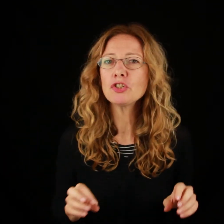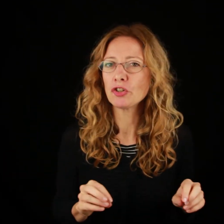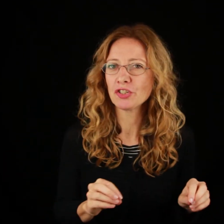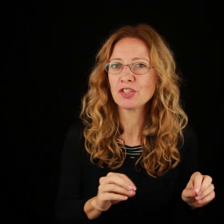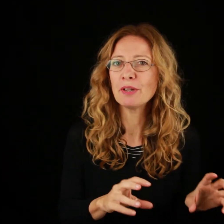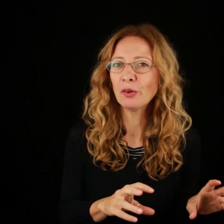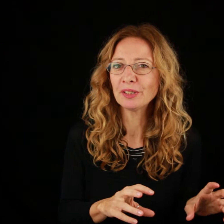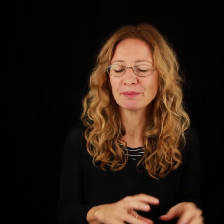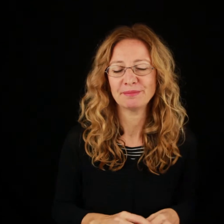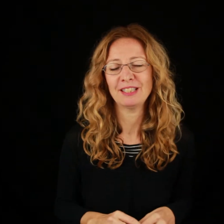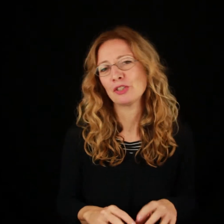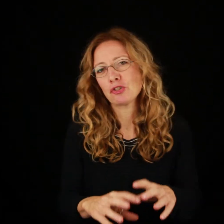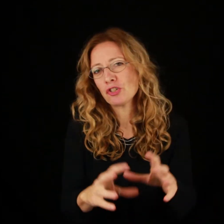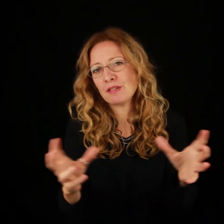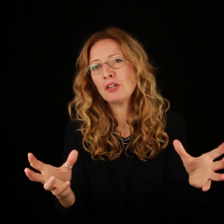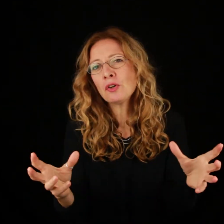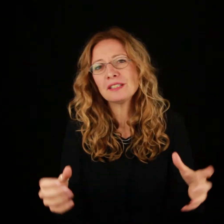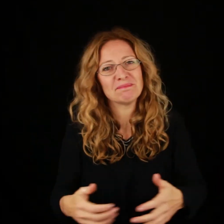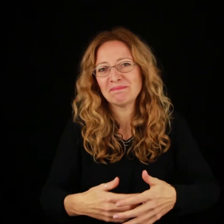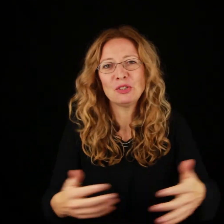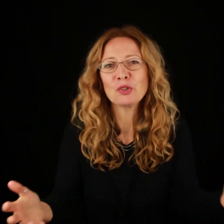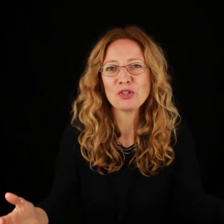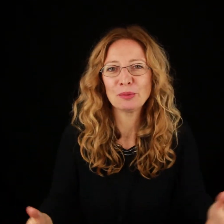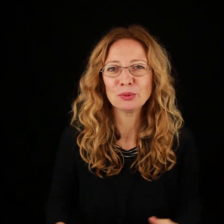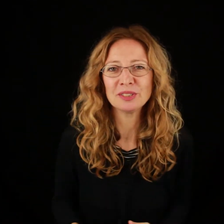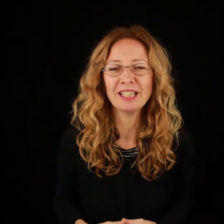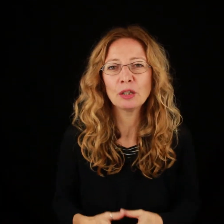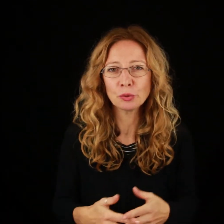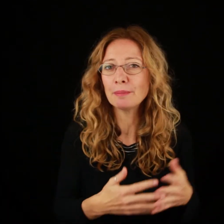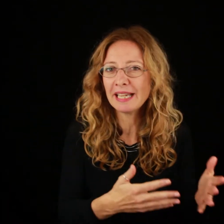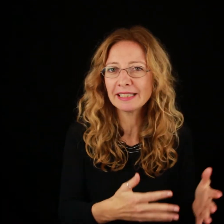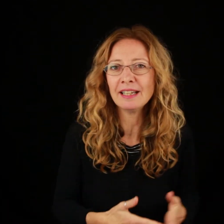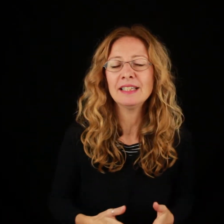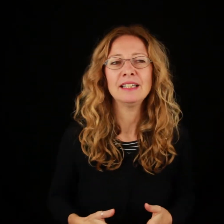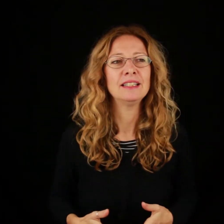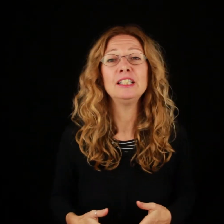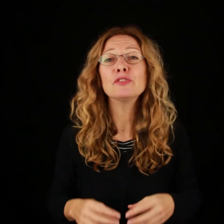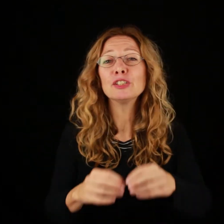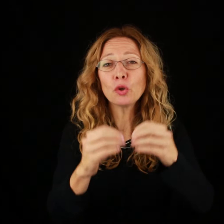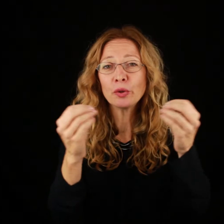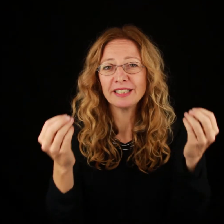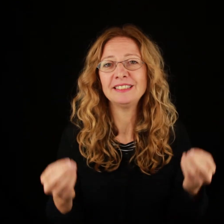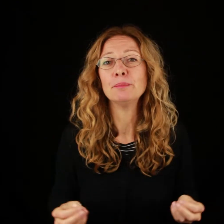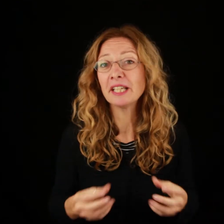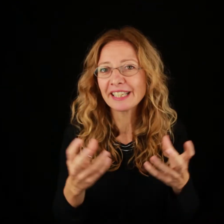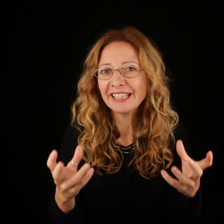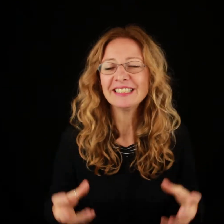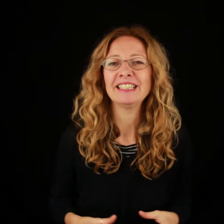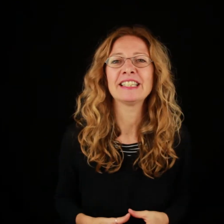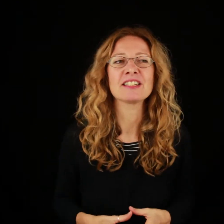Georges Simenon. Georges Simenon lo conosciamo tutti, è l'autore belga, l'inventore di Maigret e che ha